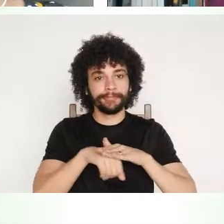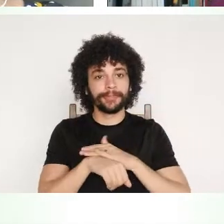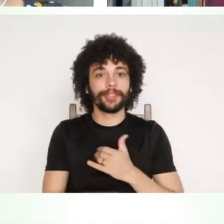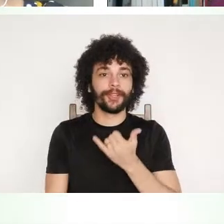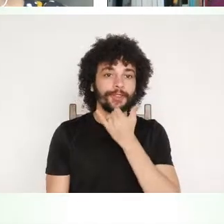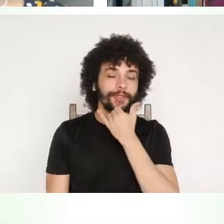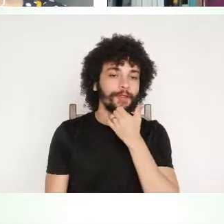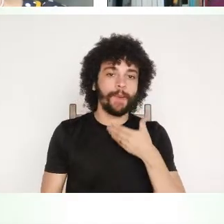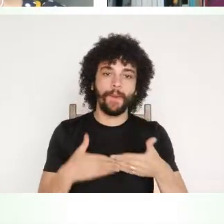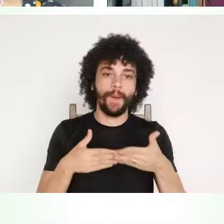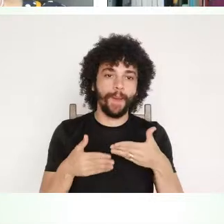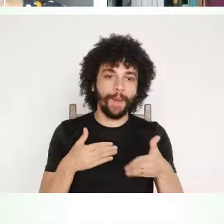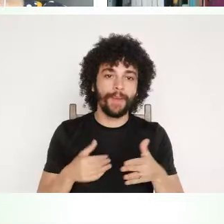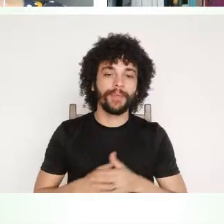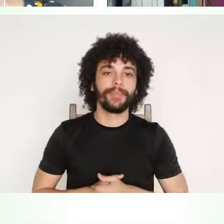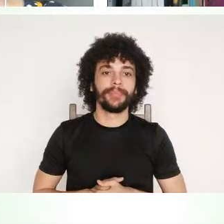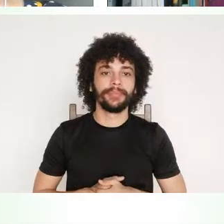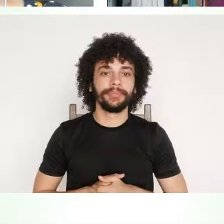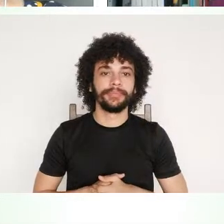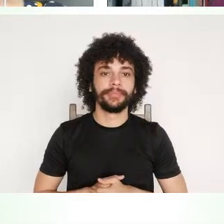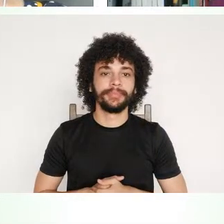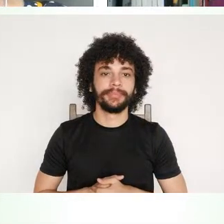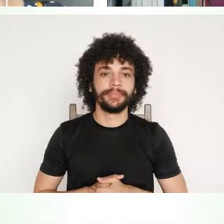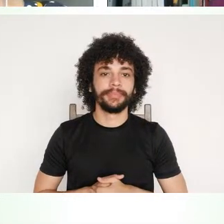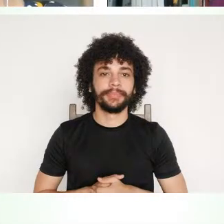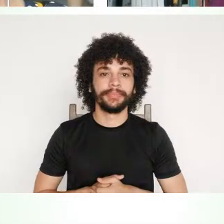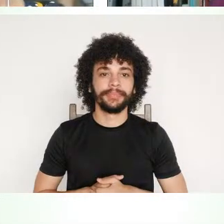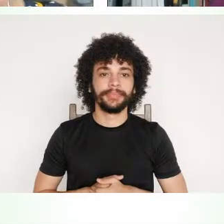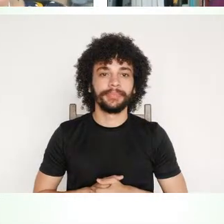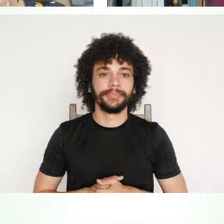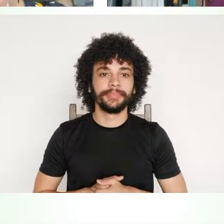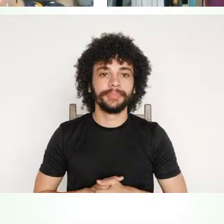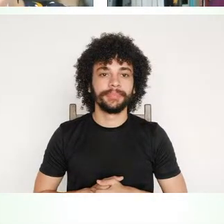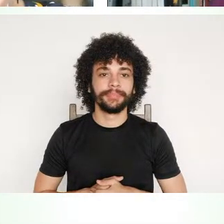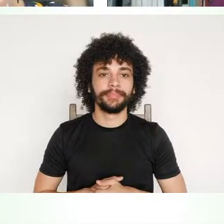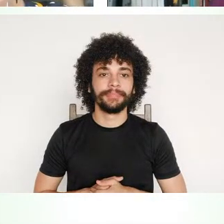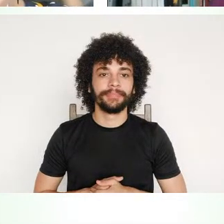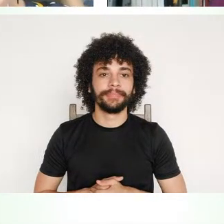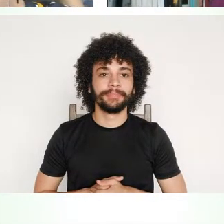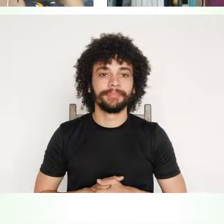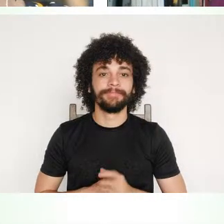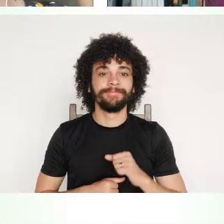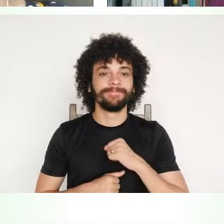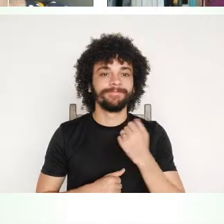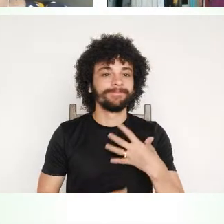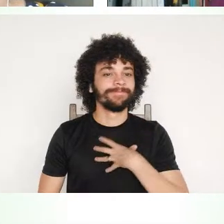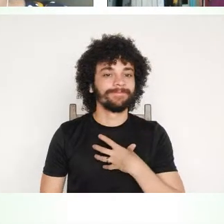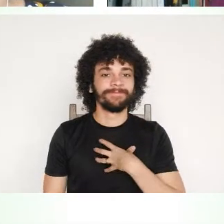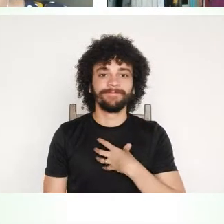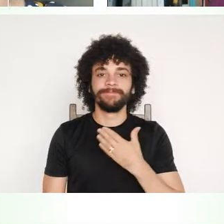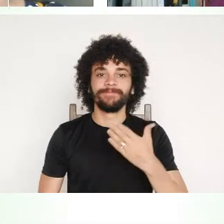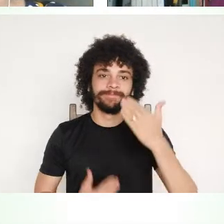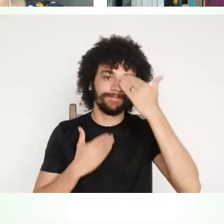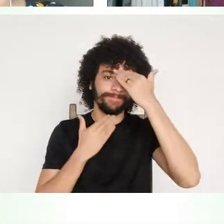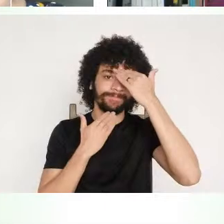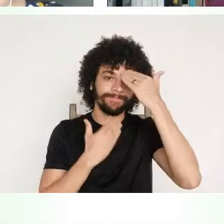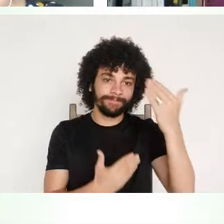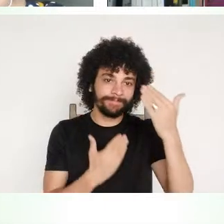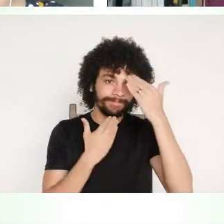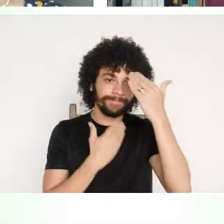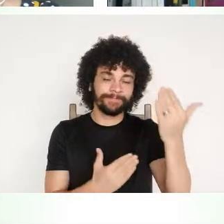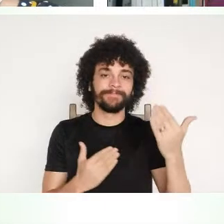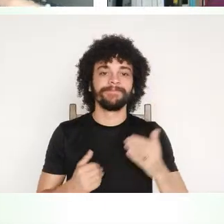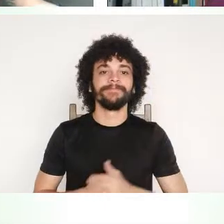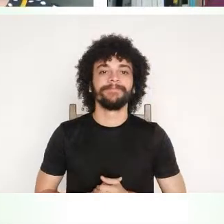coisa, mas muito, muito, muito, muito agradecida por essa oportunidade.